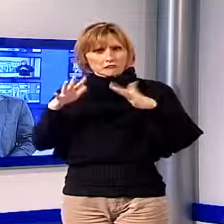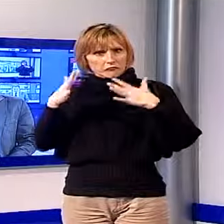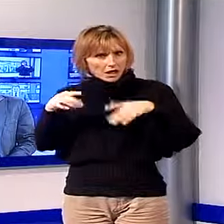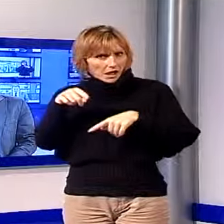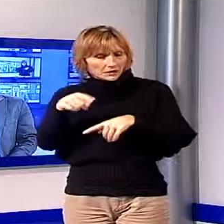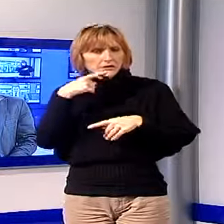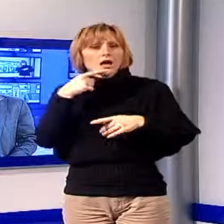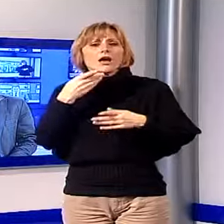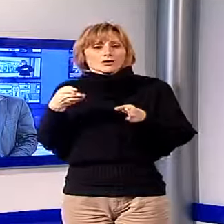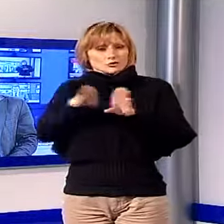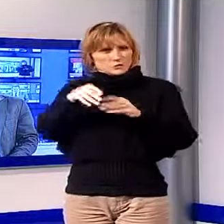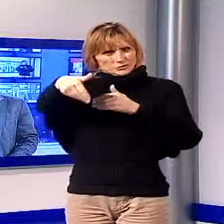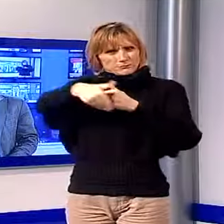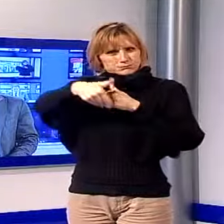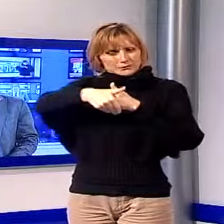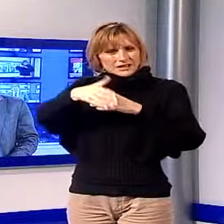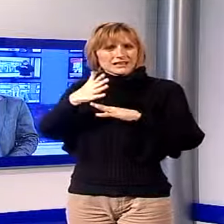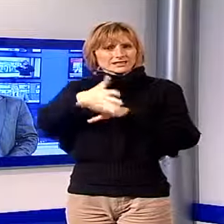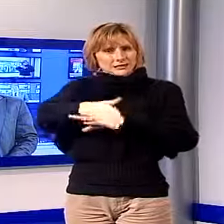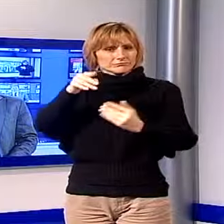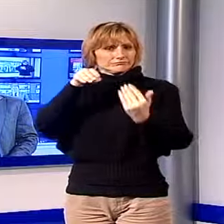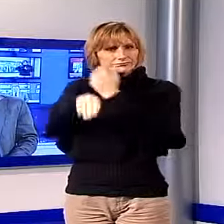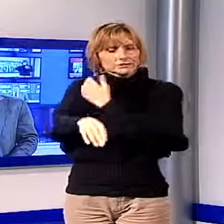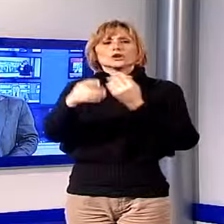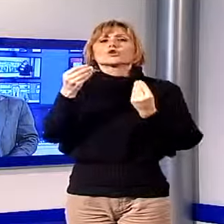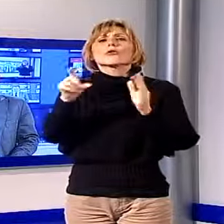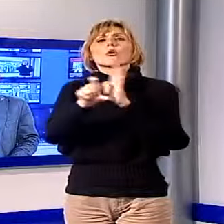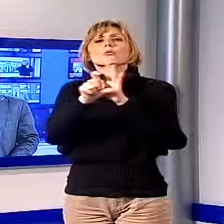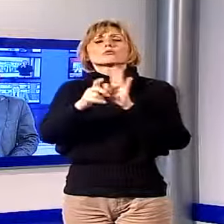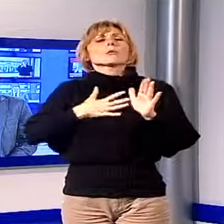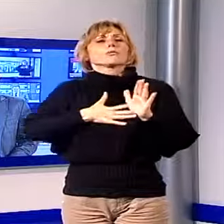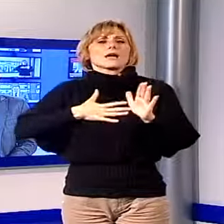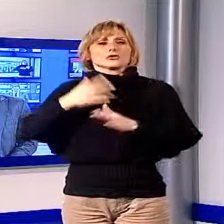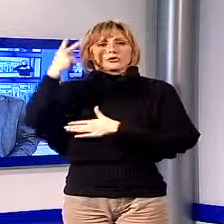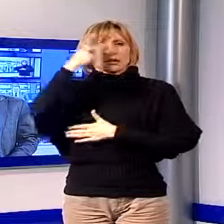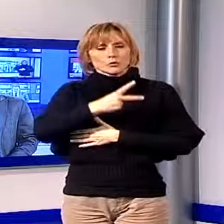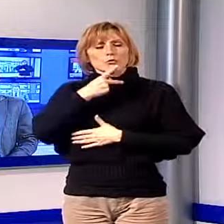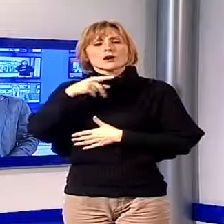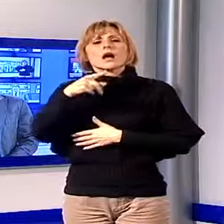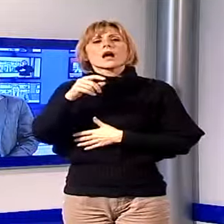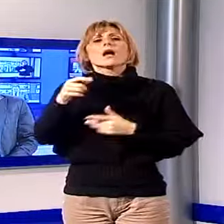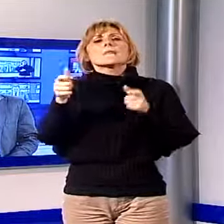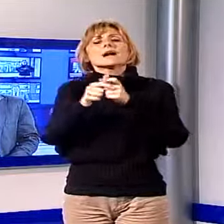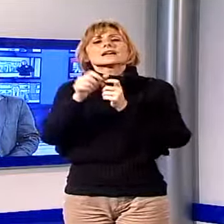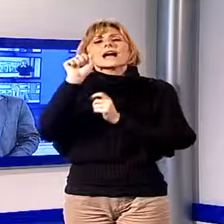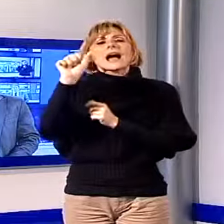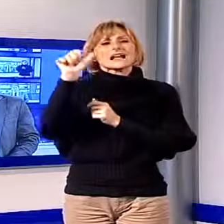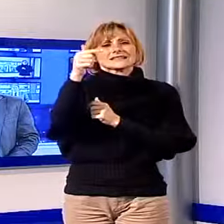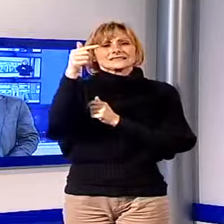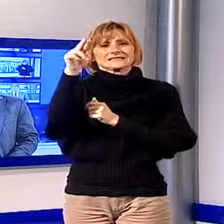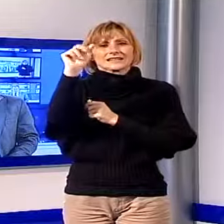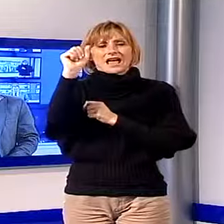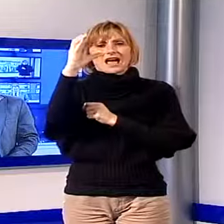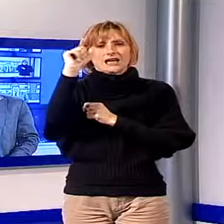chiusa provvisoriamente in entrambe le direzioni del comune di Banni di Lucca, in località a Stracaccio. Al momento quindi per